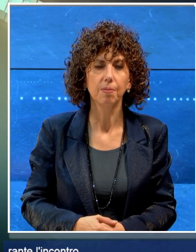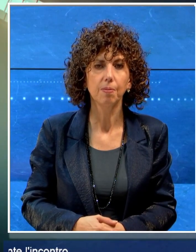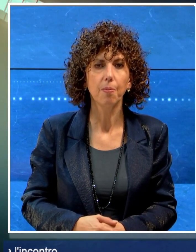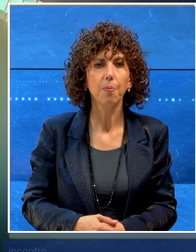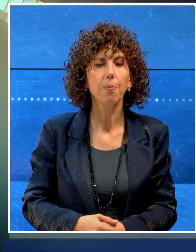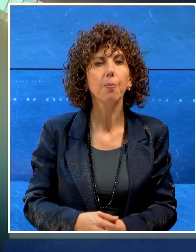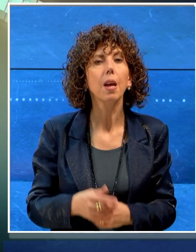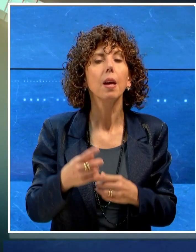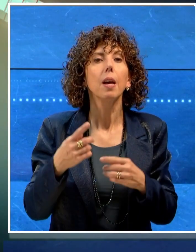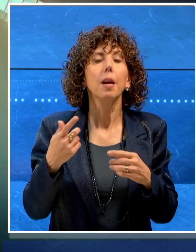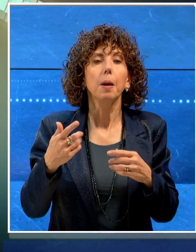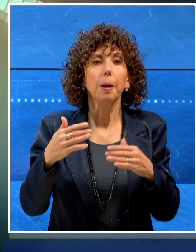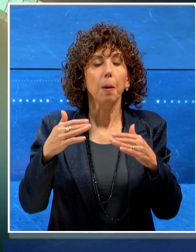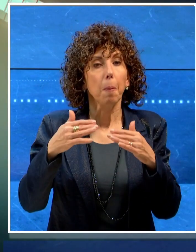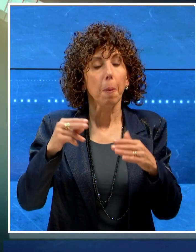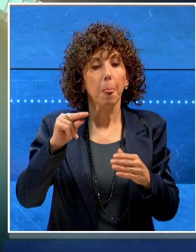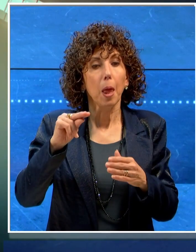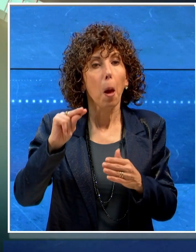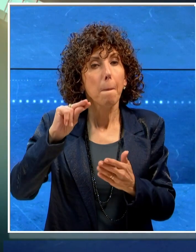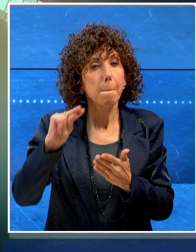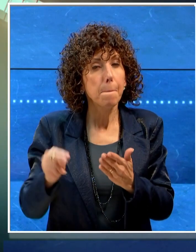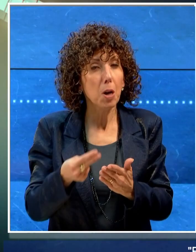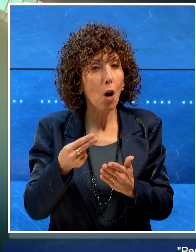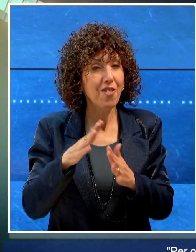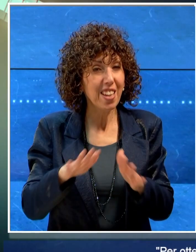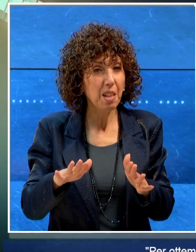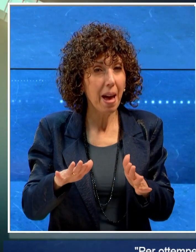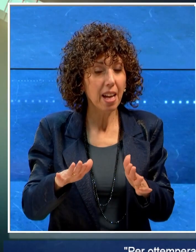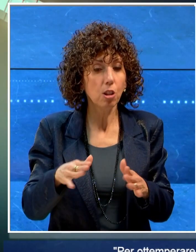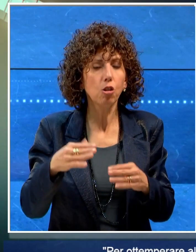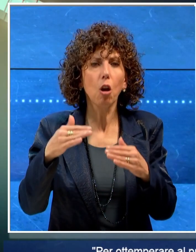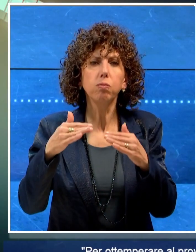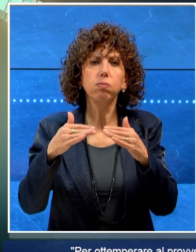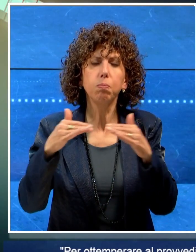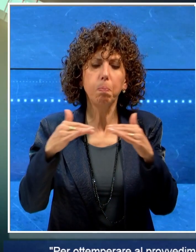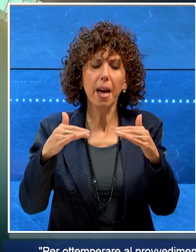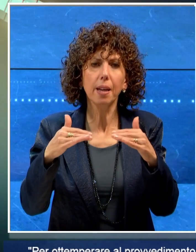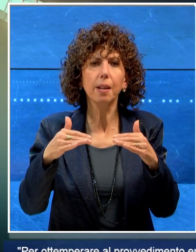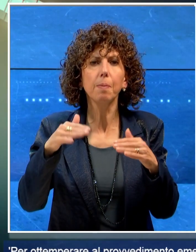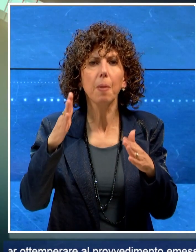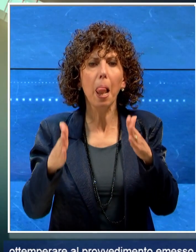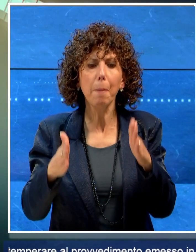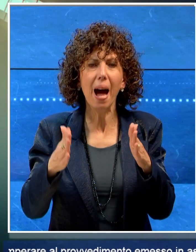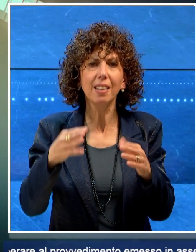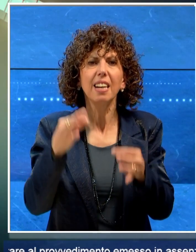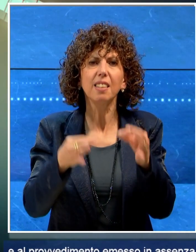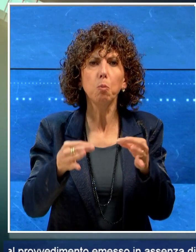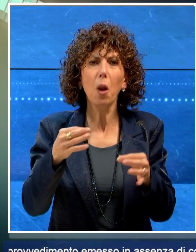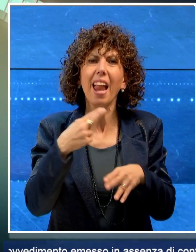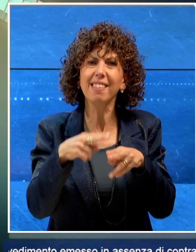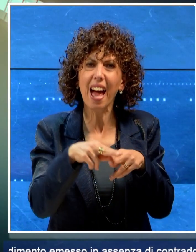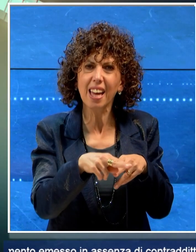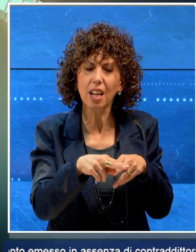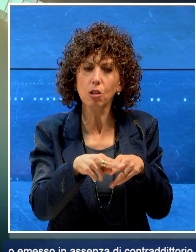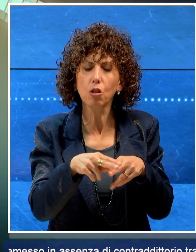Per ottemperare al provvedimento emesso in assenza di contraddittorio tra le parti dal Tribunale di Taranto,